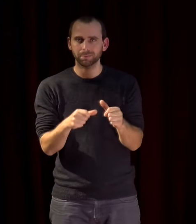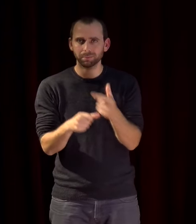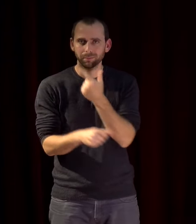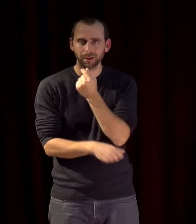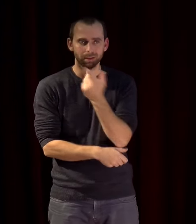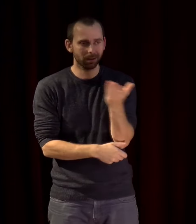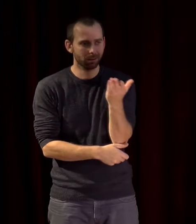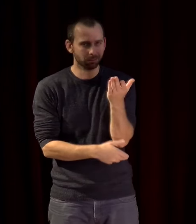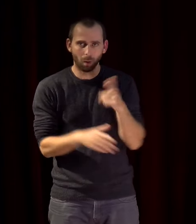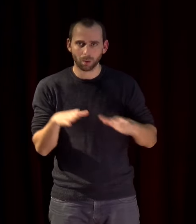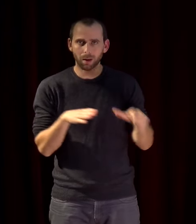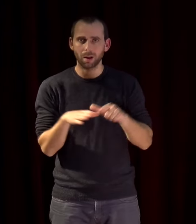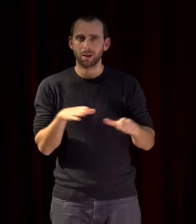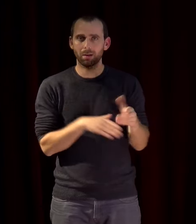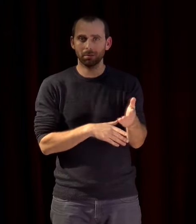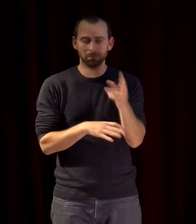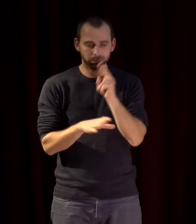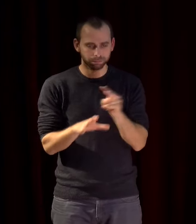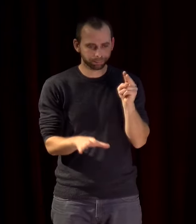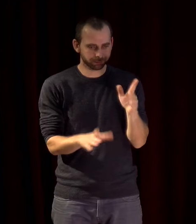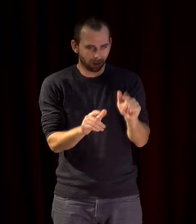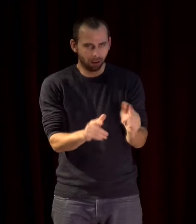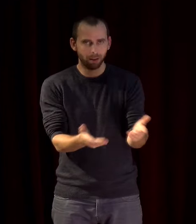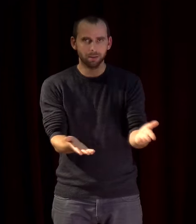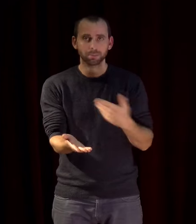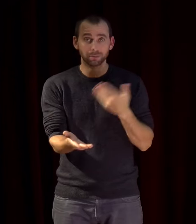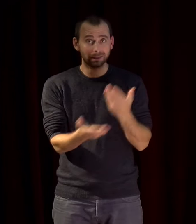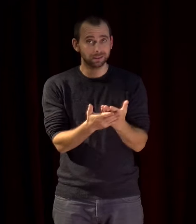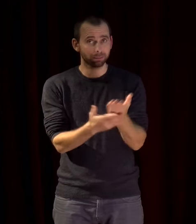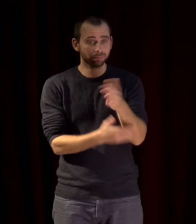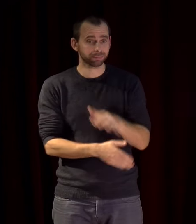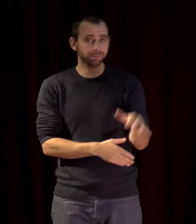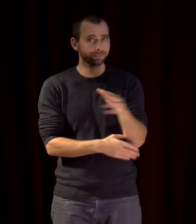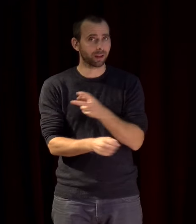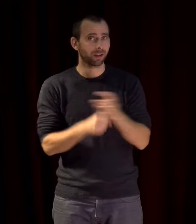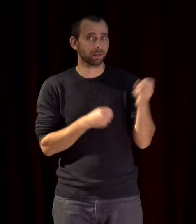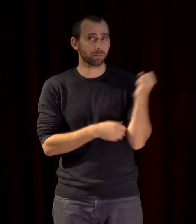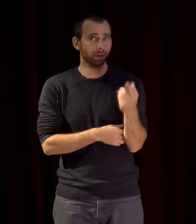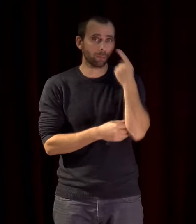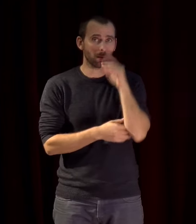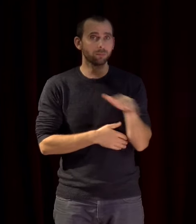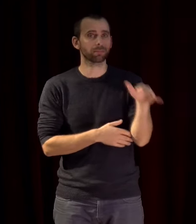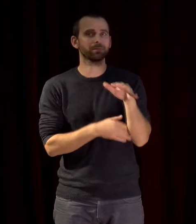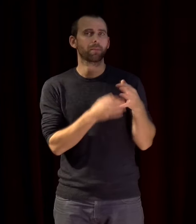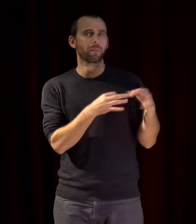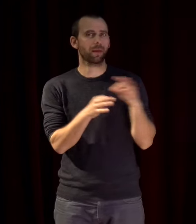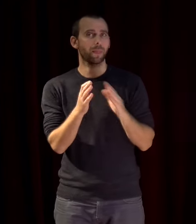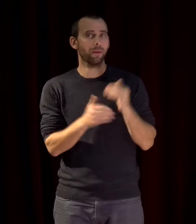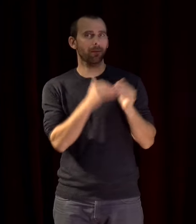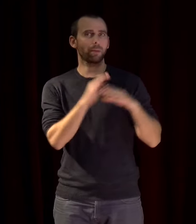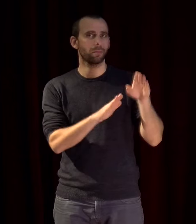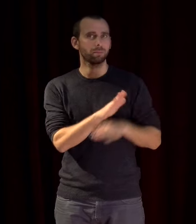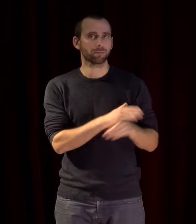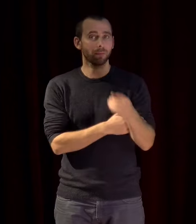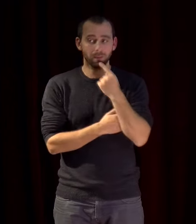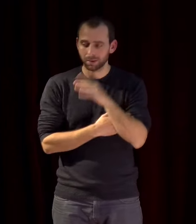interétatiques et concernent les pays les moins développés avec un risque accru de précarisation des